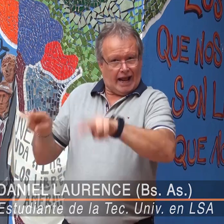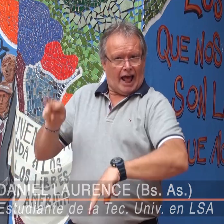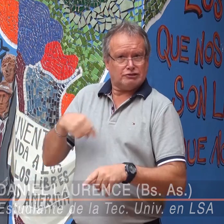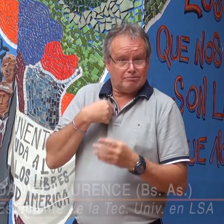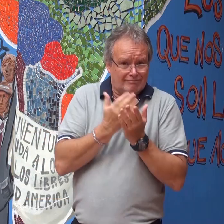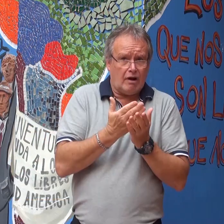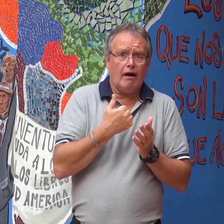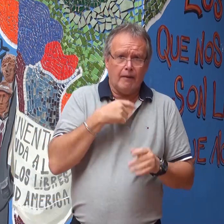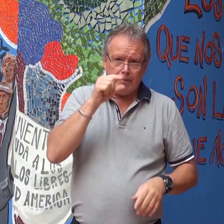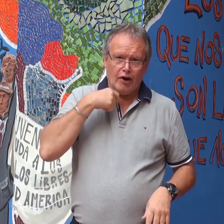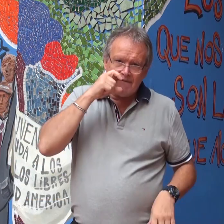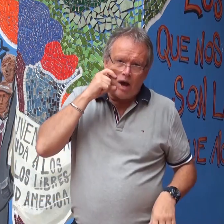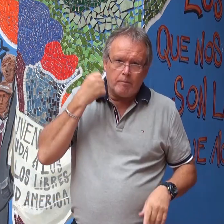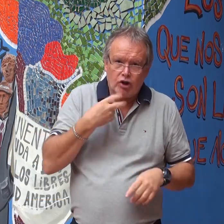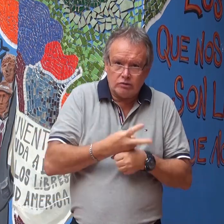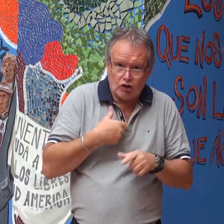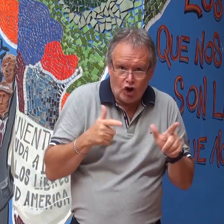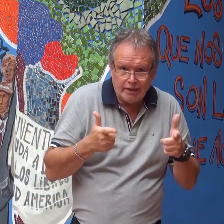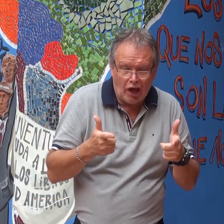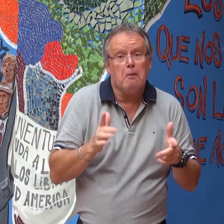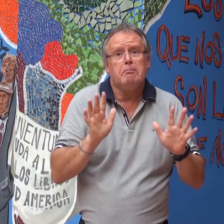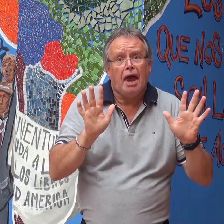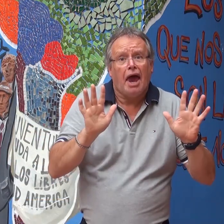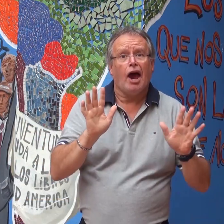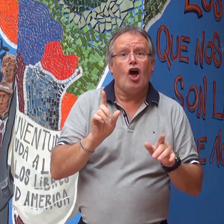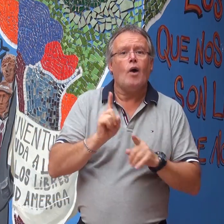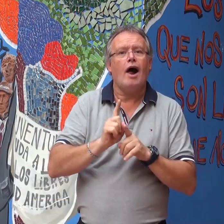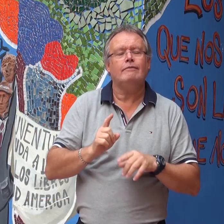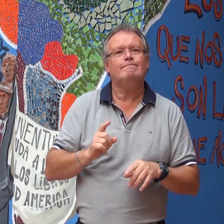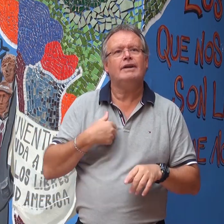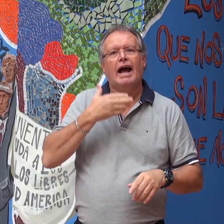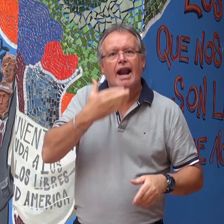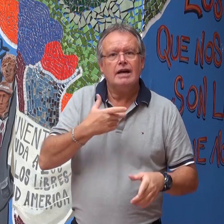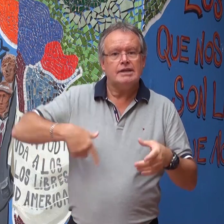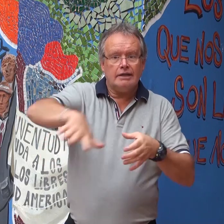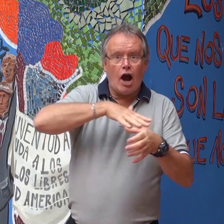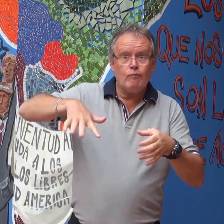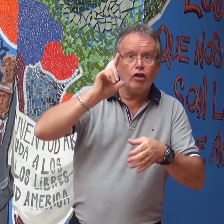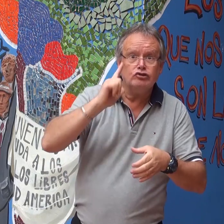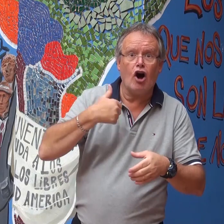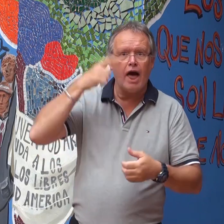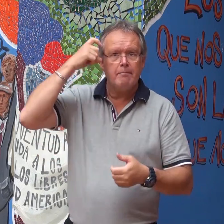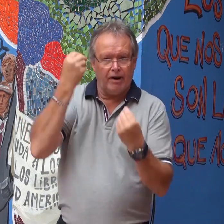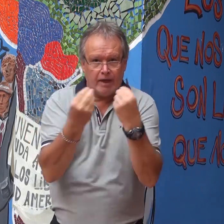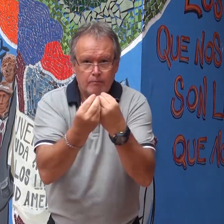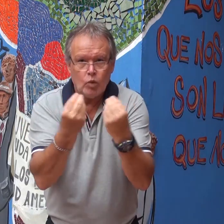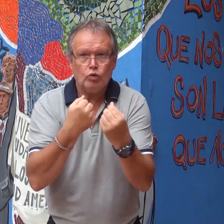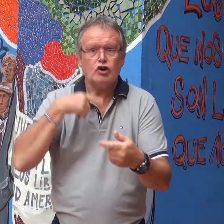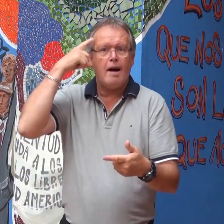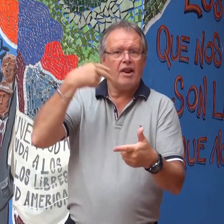Hasta yo mismo les di la razón estudiando el secundario. Me da mucha vergüenza por no tener título secundario, pero gracias a la comunidad de sordos aprendí muchas cosas,